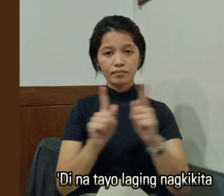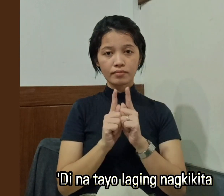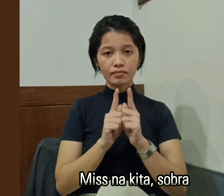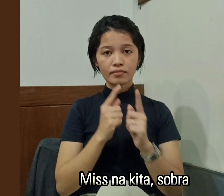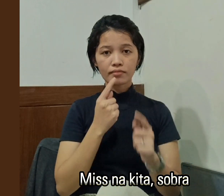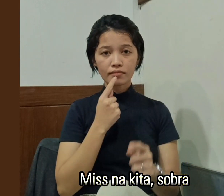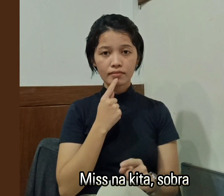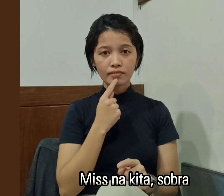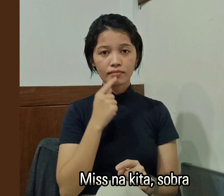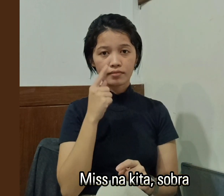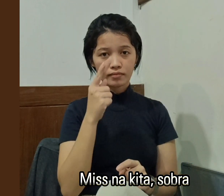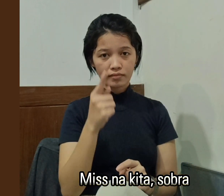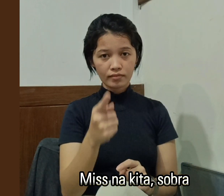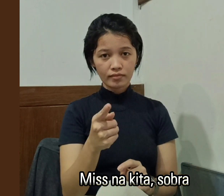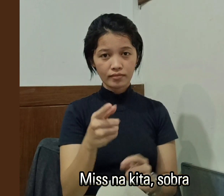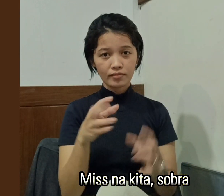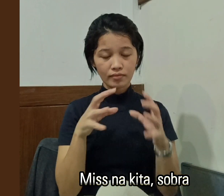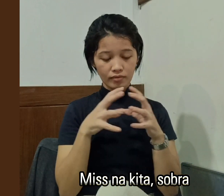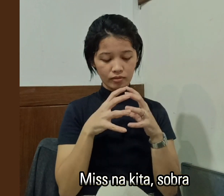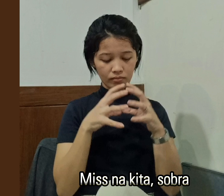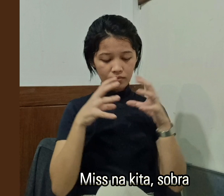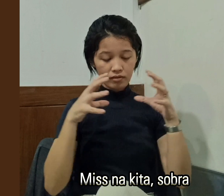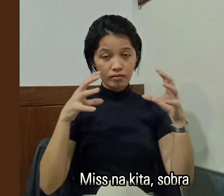Miss na kita sobra